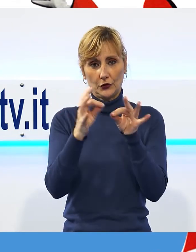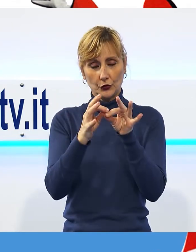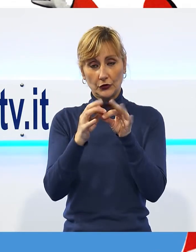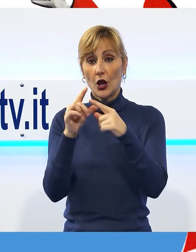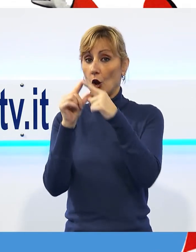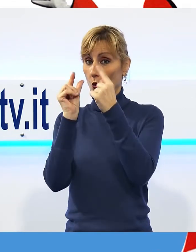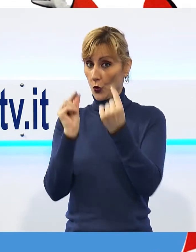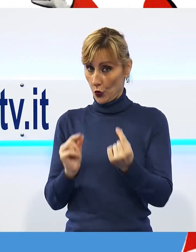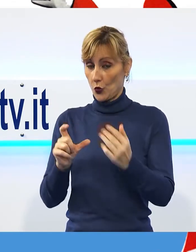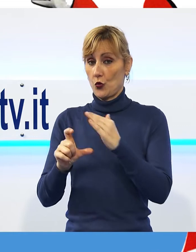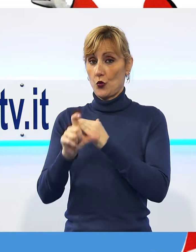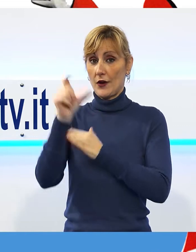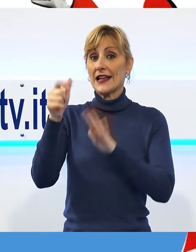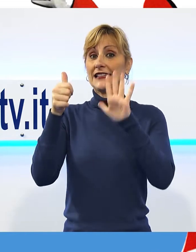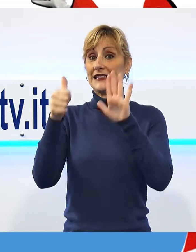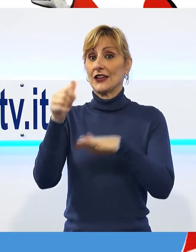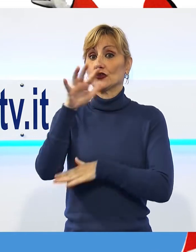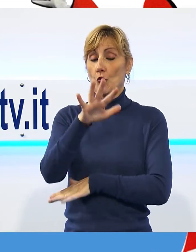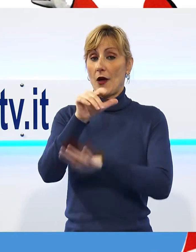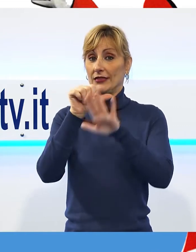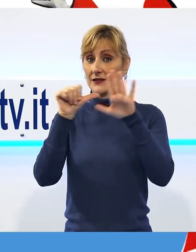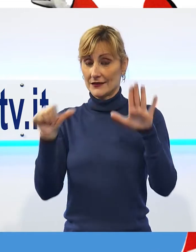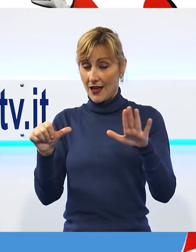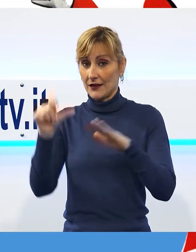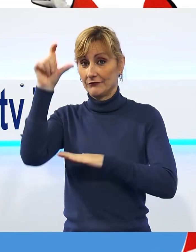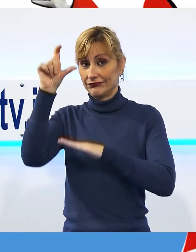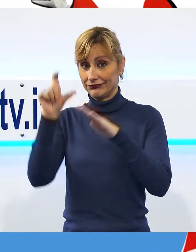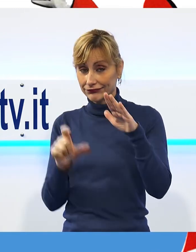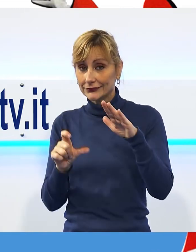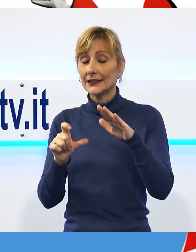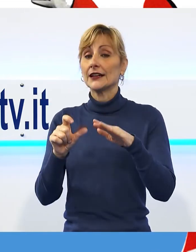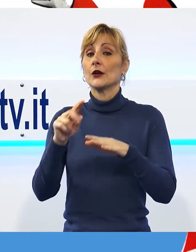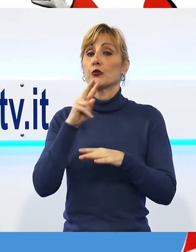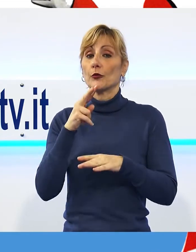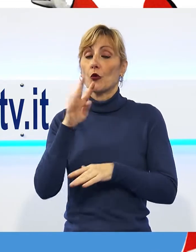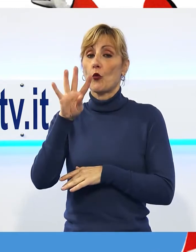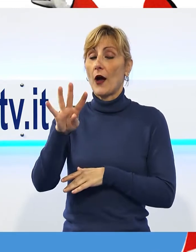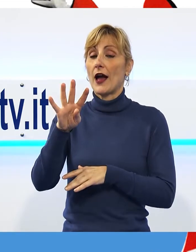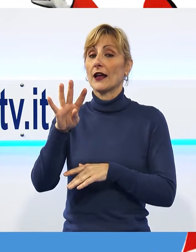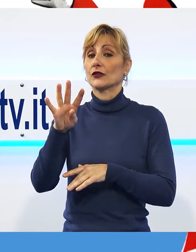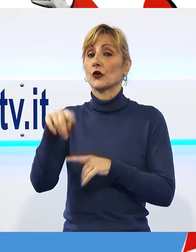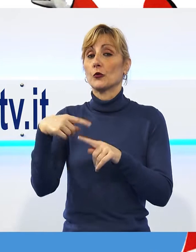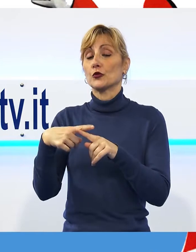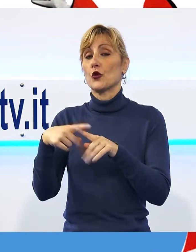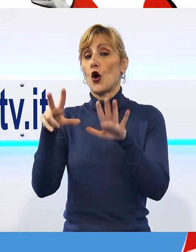luna si leva alle 6.56 e cala alle 16.08.